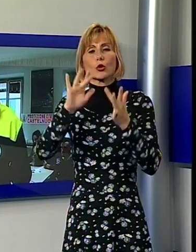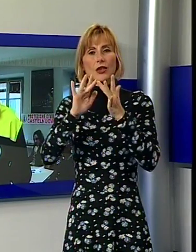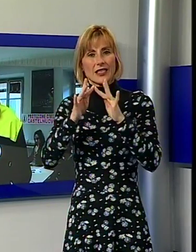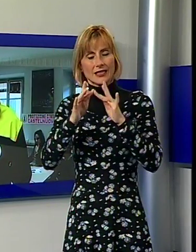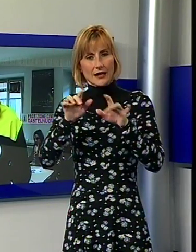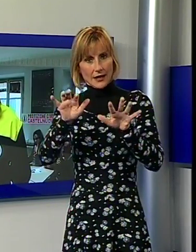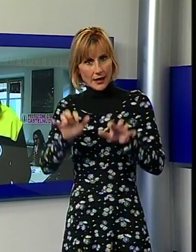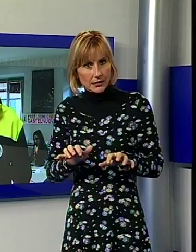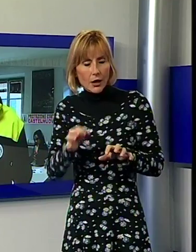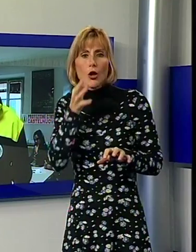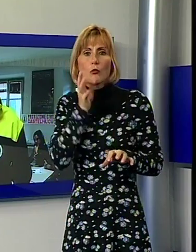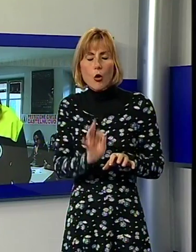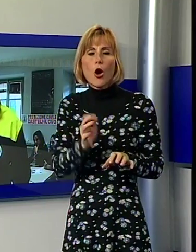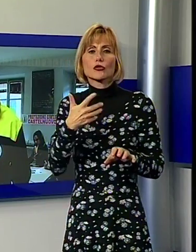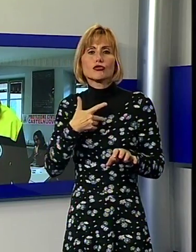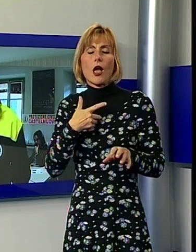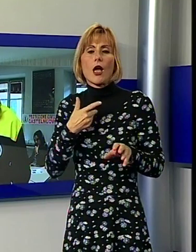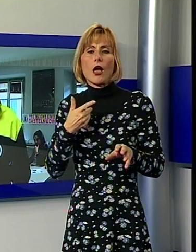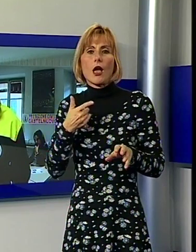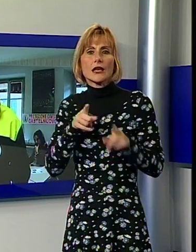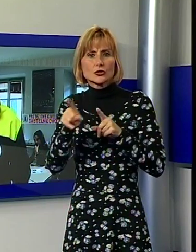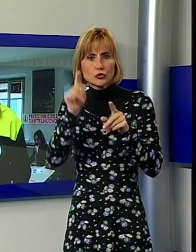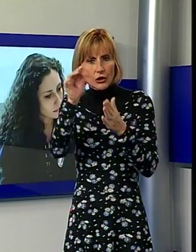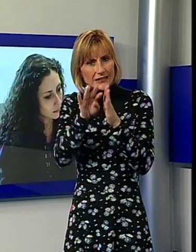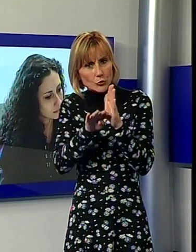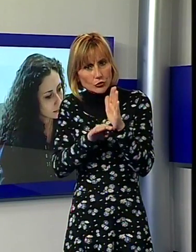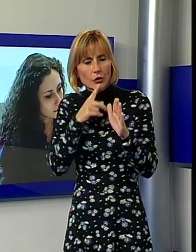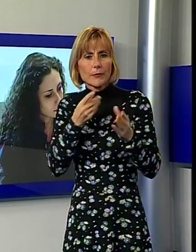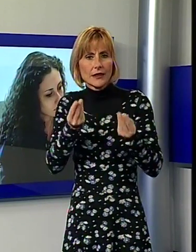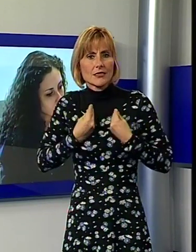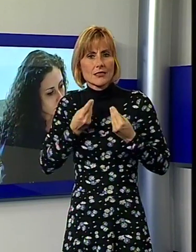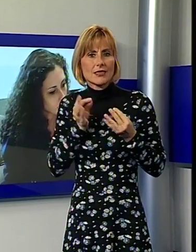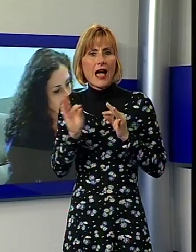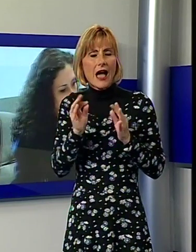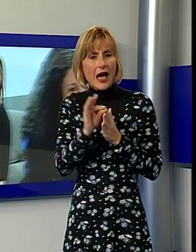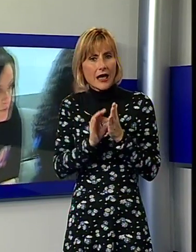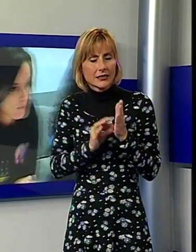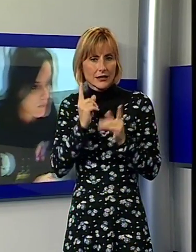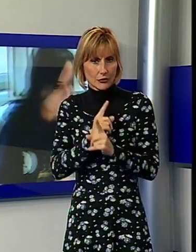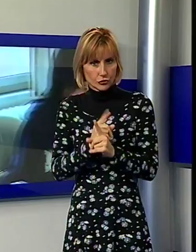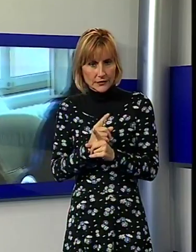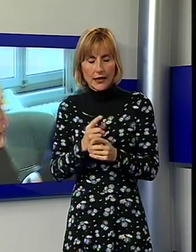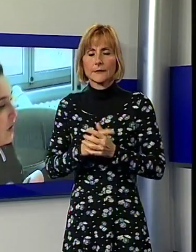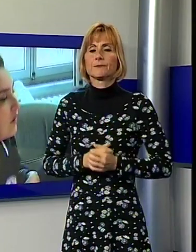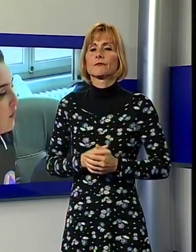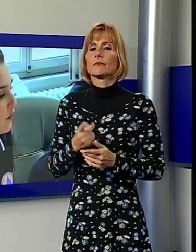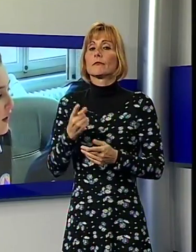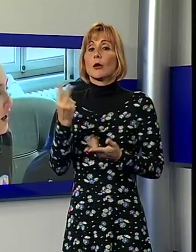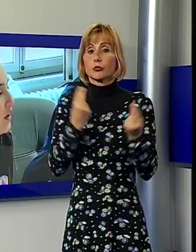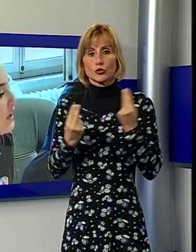trovare le istruzioni per poter fornire tutti i dati necessari. Per far sì che il progetto sia efficace, quindi è utile e necessario che ci sia